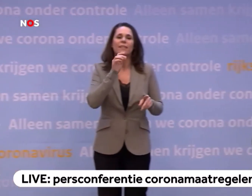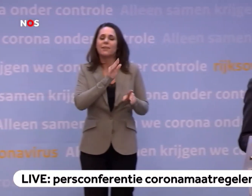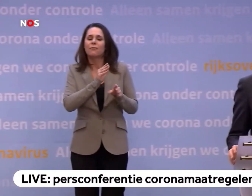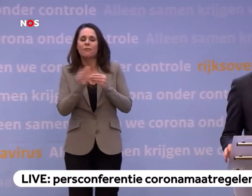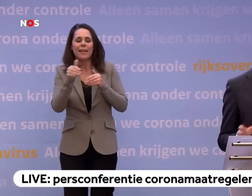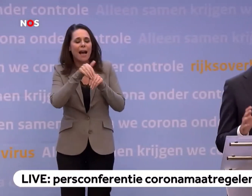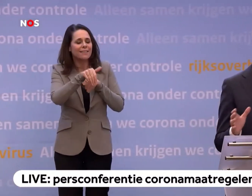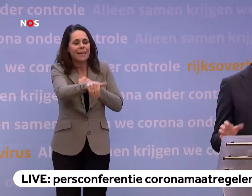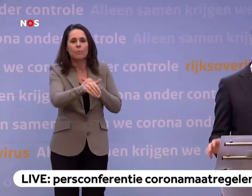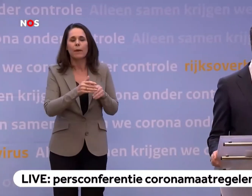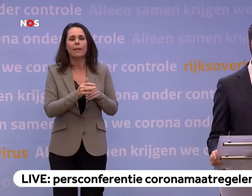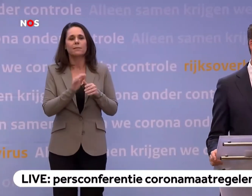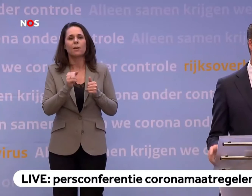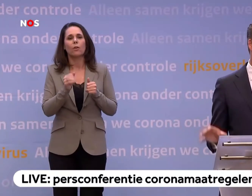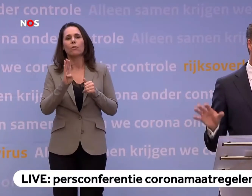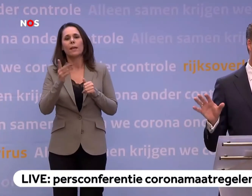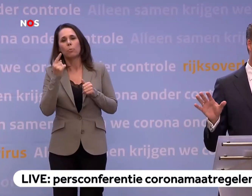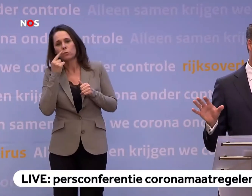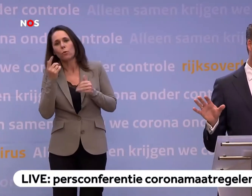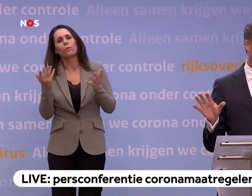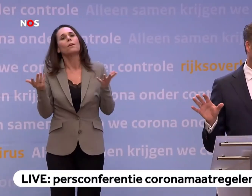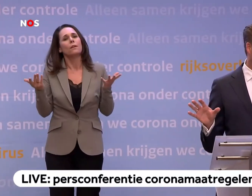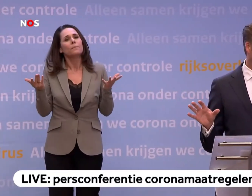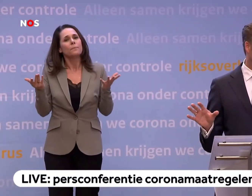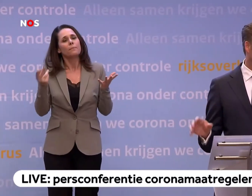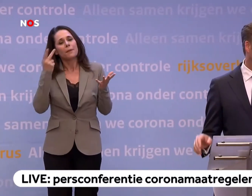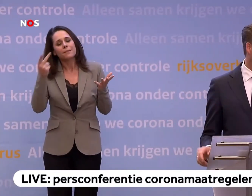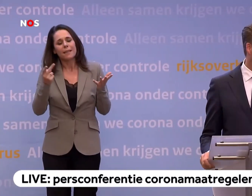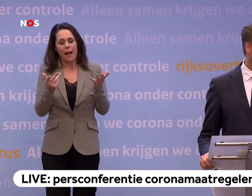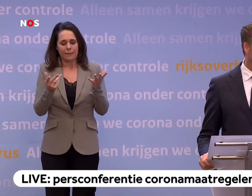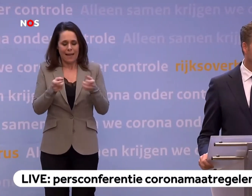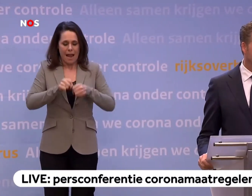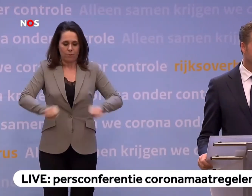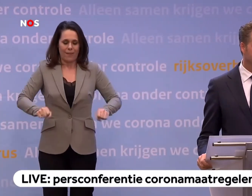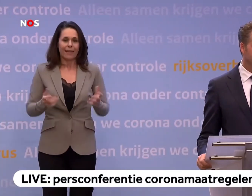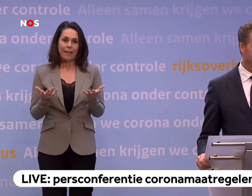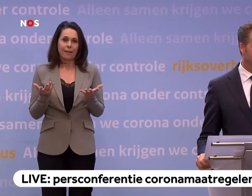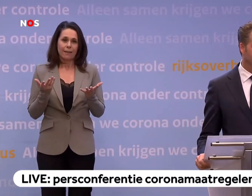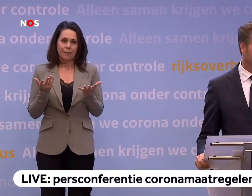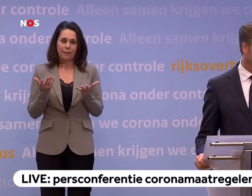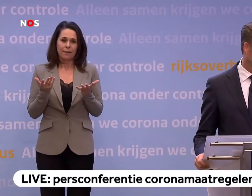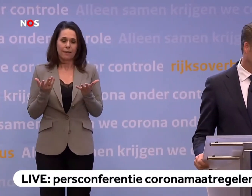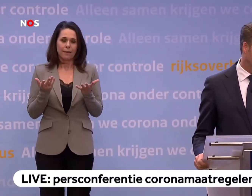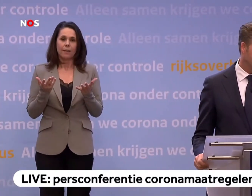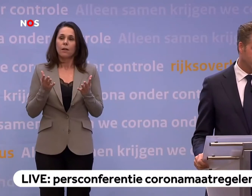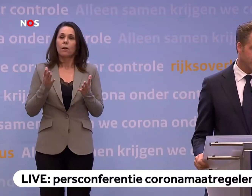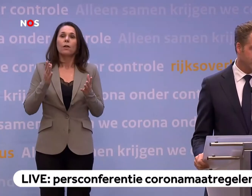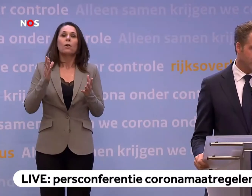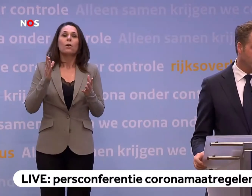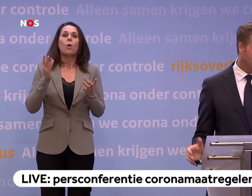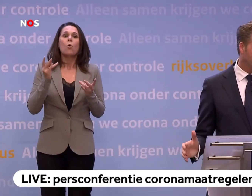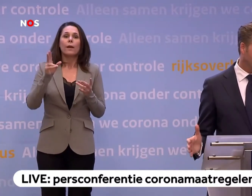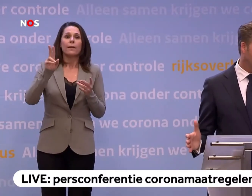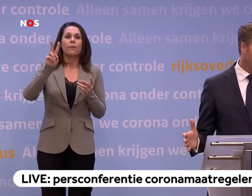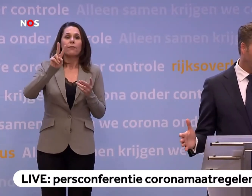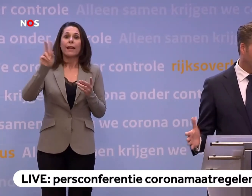bedoelt. Dat hoeft niet via een database, kan ook via bluetooth. Als je kijkt naar de uitwerking zoals men dat kiest in het Verenigd Koninkrijk... ...is dat, dat is